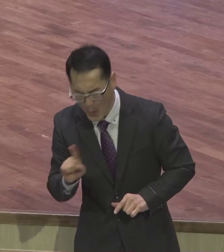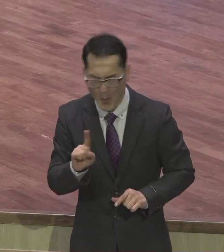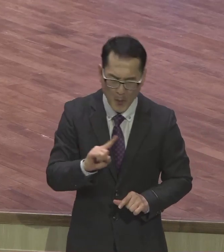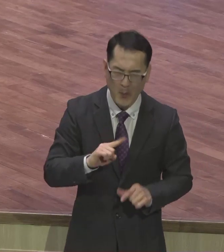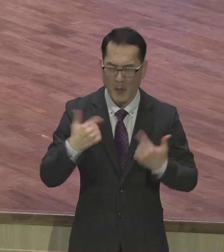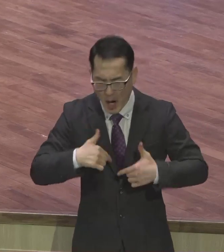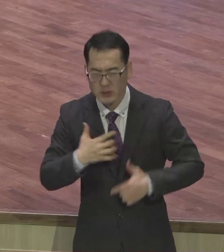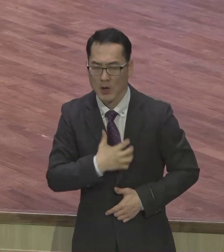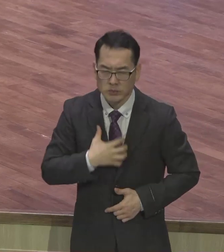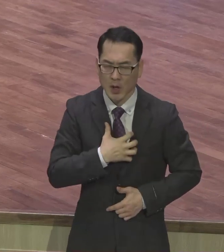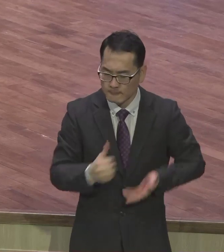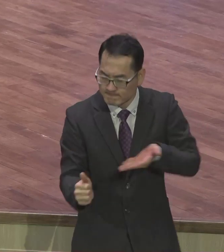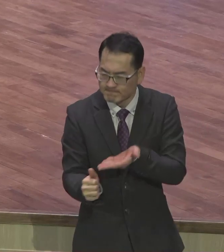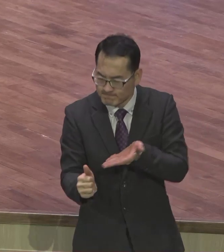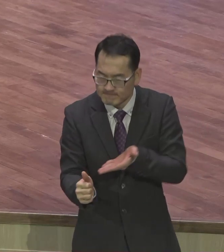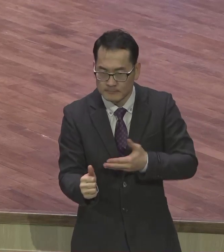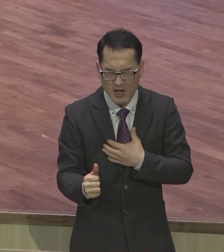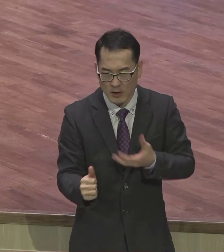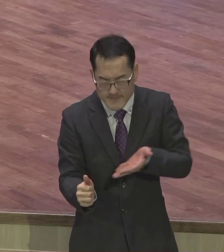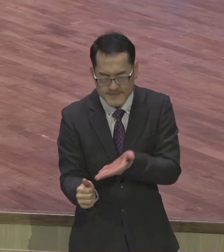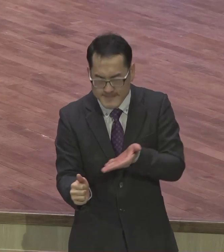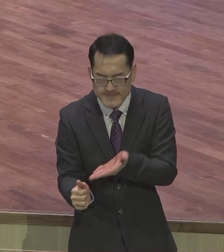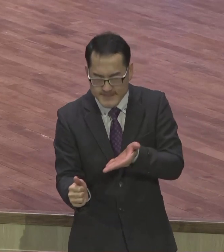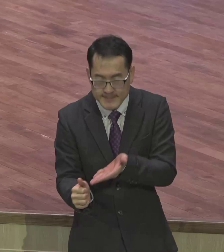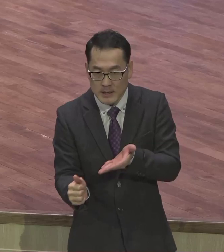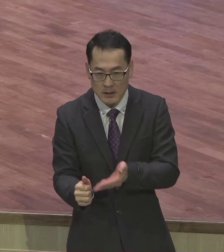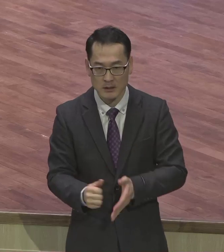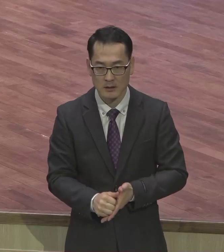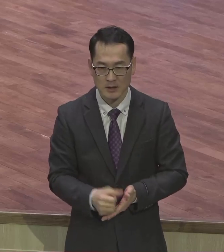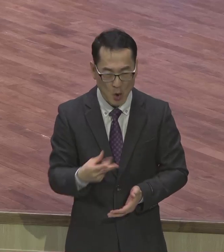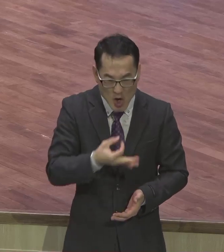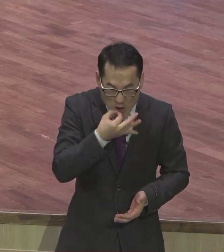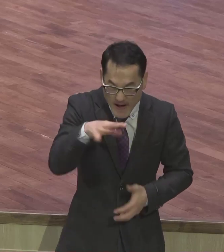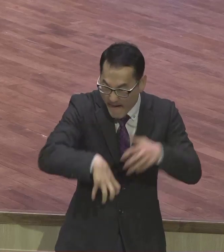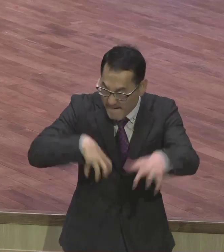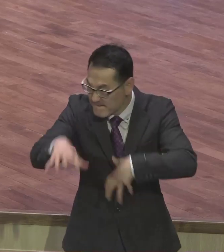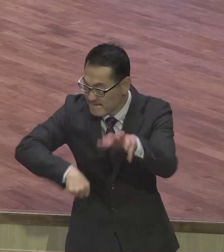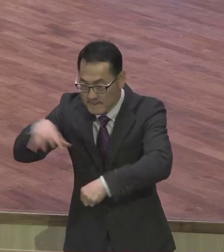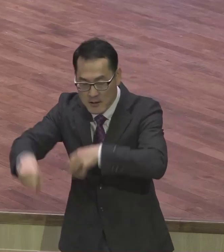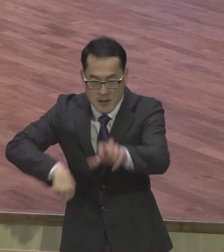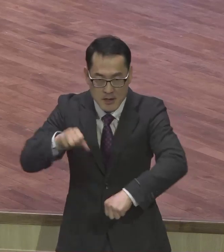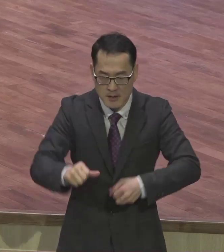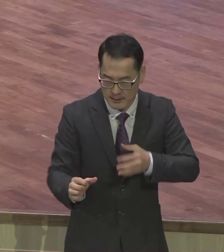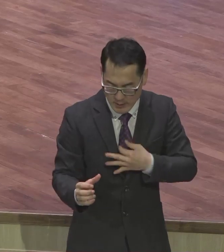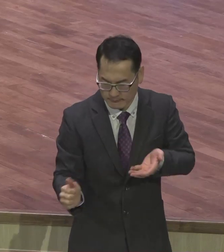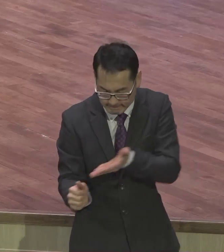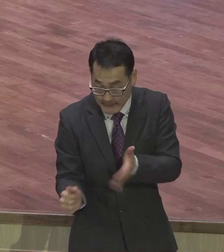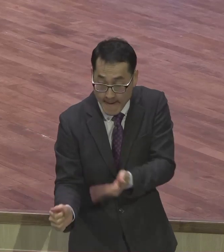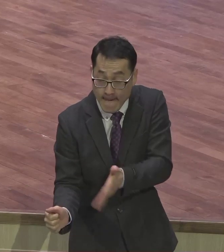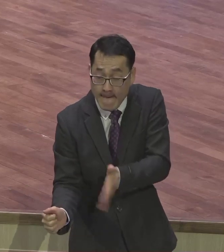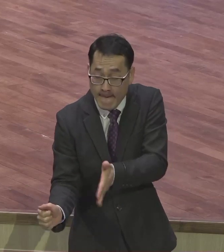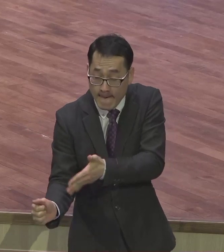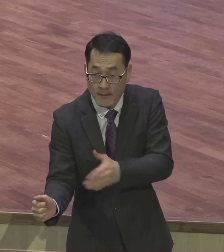땅에 사는 거 쾌락 이 땅에 사는 거 욕심 자리 맨날 명예 이거 가지고 생을 들이고 망하도록